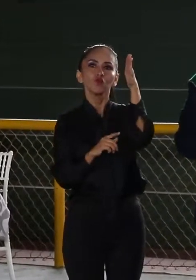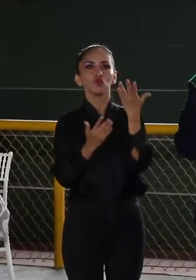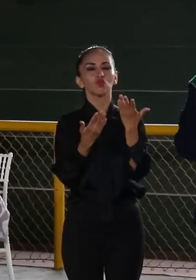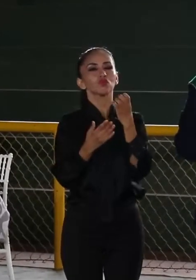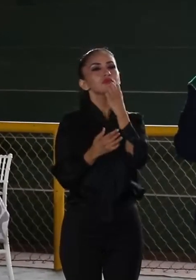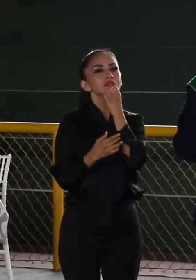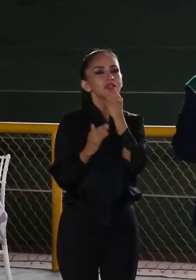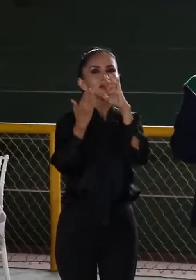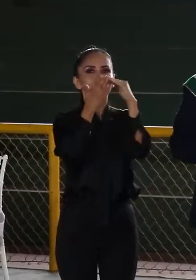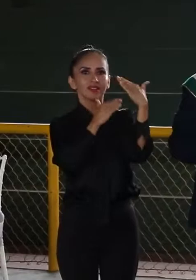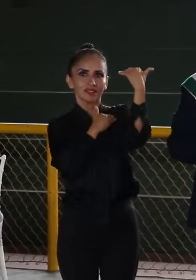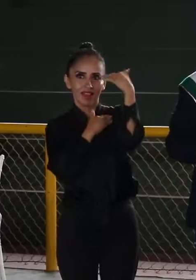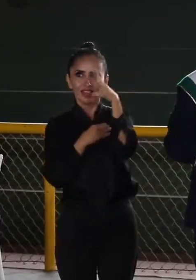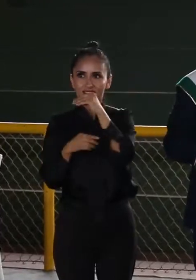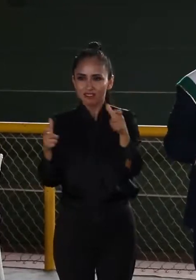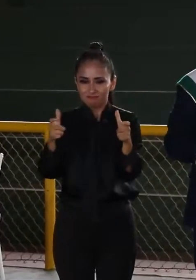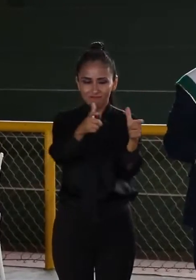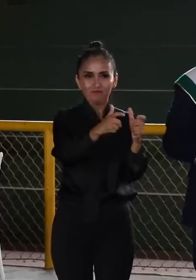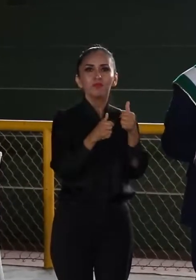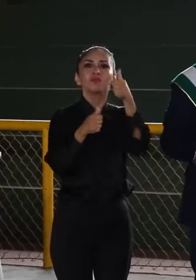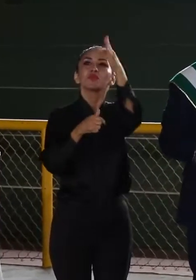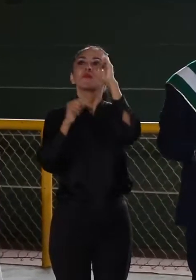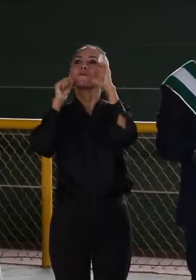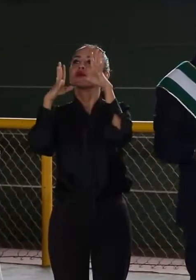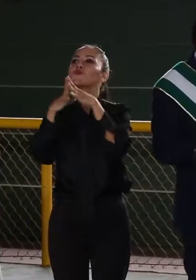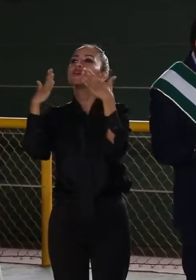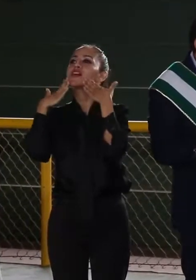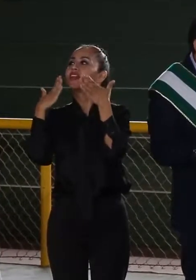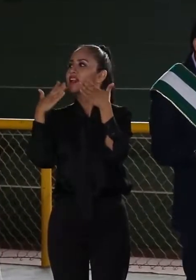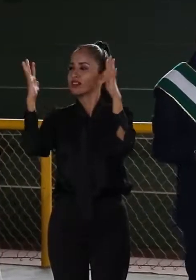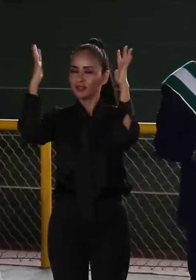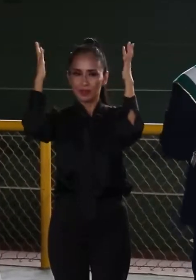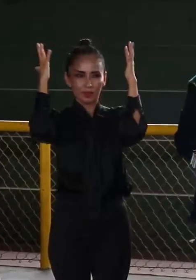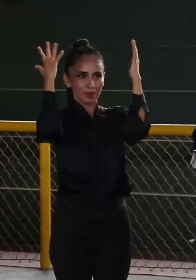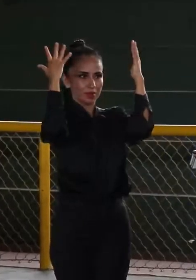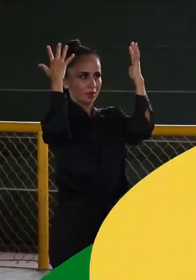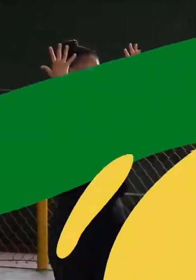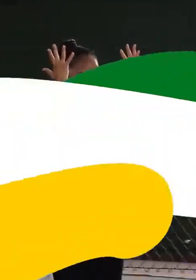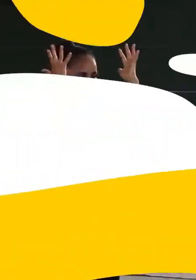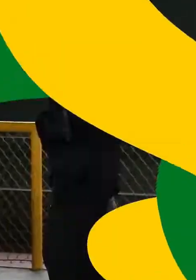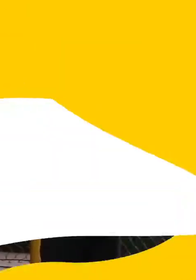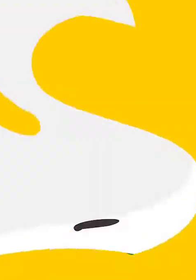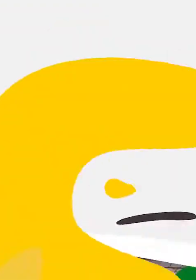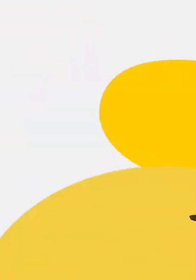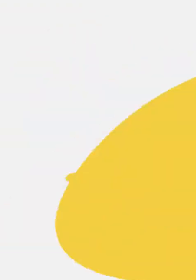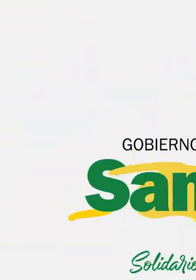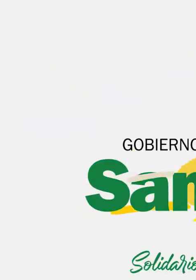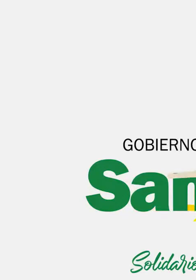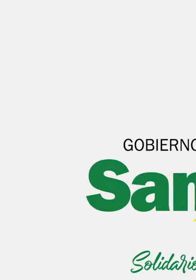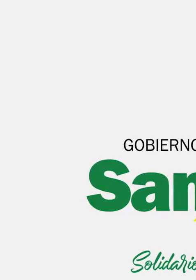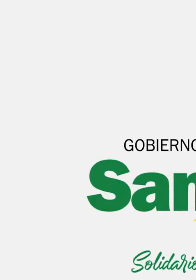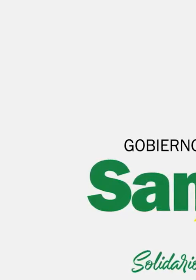nuestra querida ciudad y nuestra ciudadela. Que Dios los bendiga. Muchas gracias. Muchas gracias a todos. Gracias.